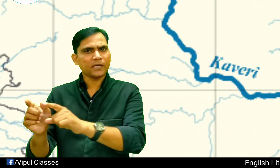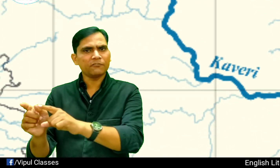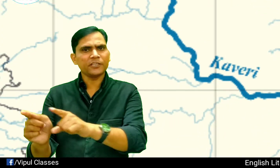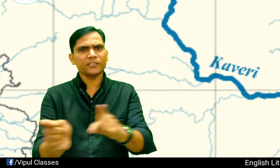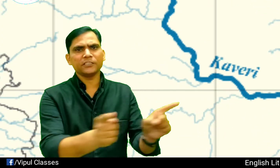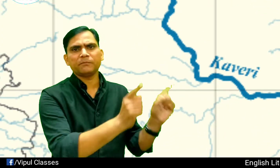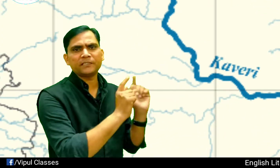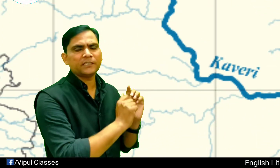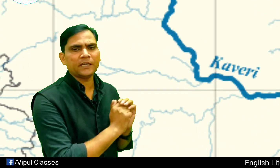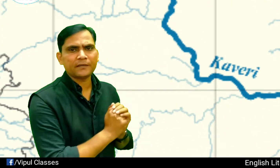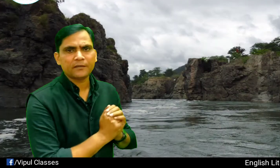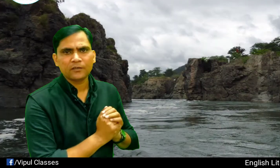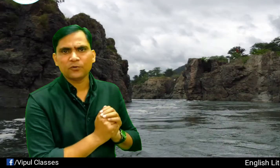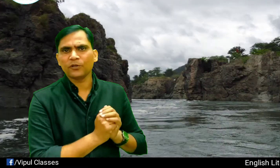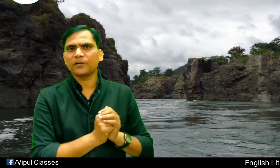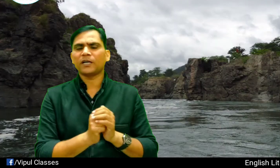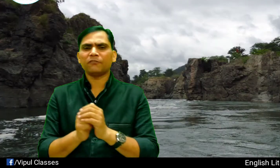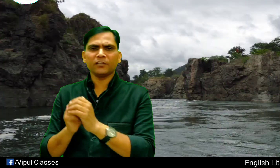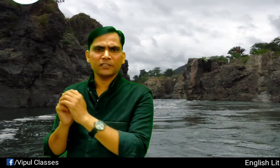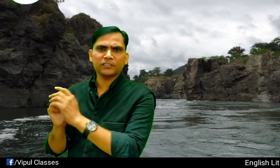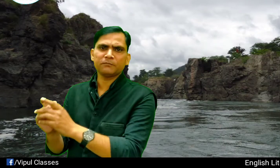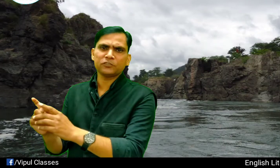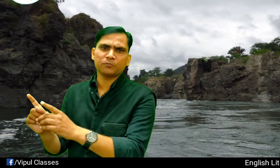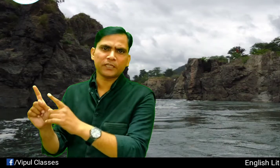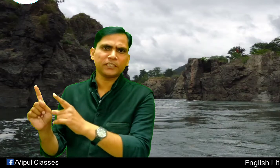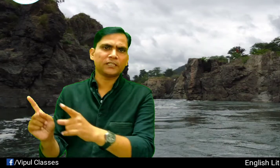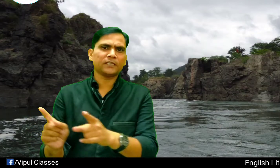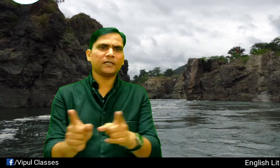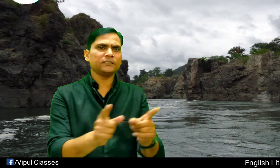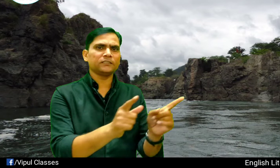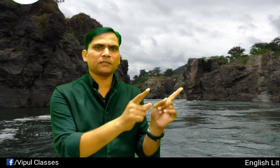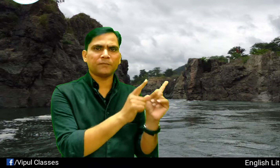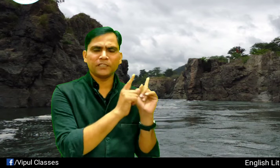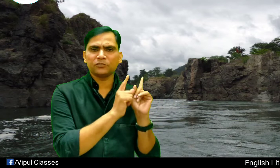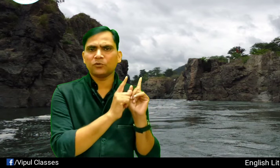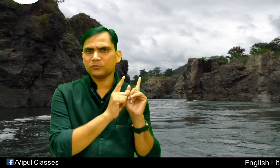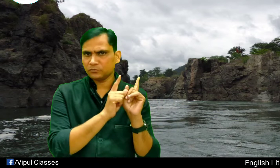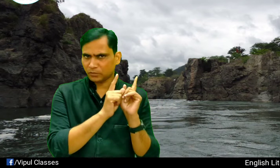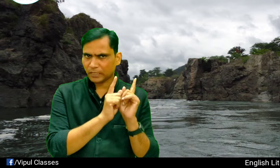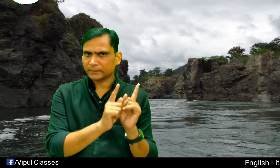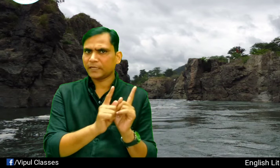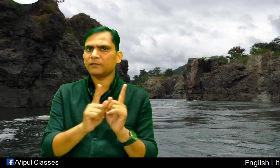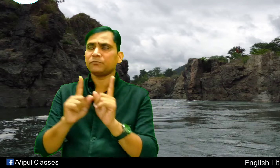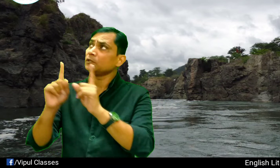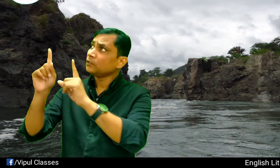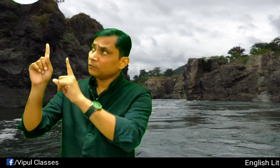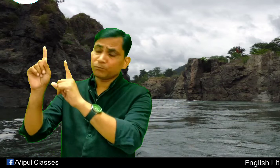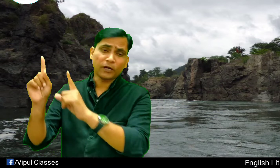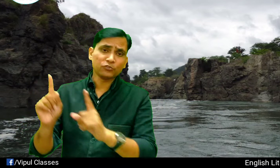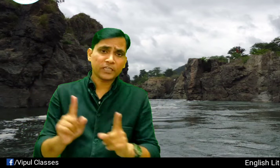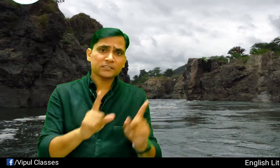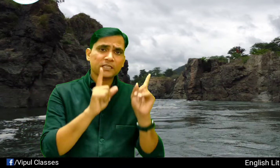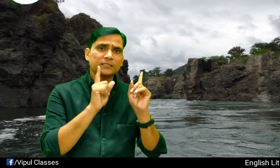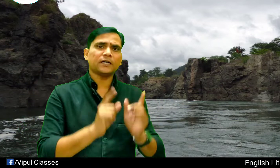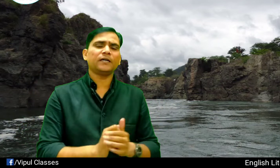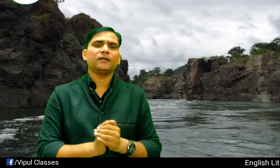कावेरी नदी बहती है और कावेरी नदी में जो पानी आता है अधिकतर पानी तो आता है माउंटेन से आता है